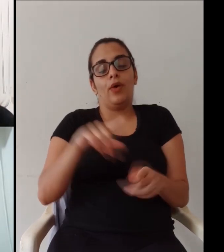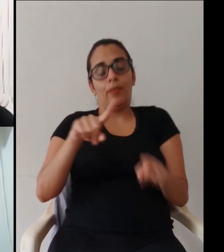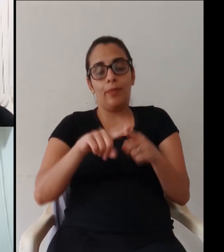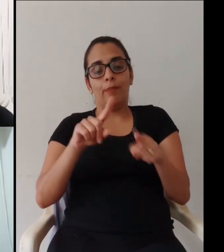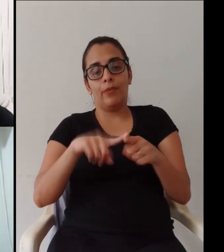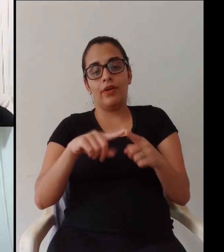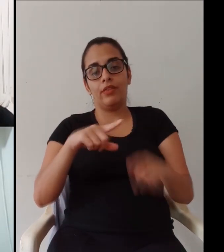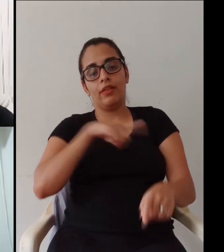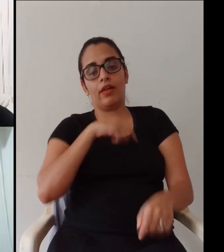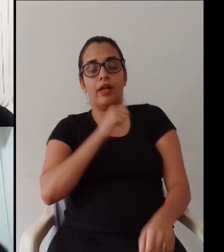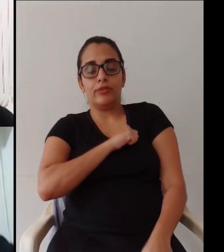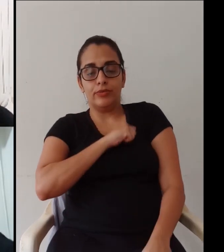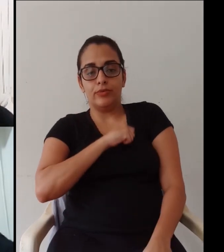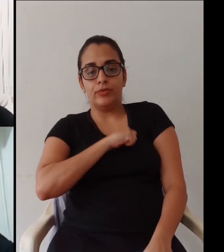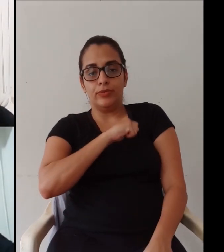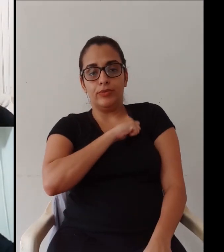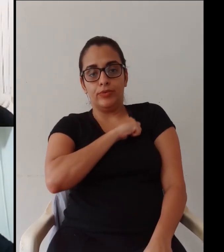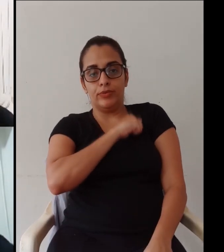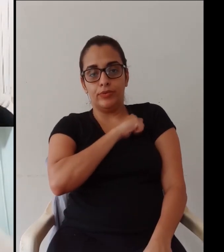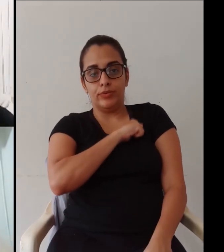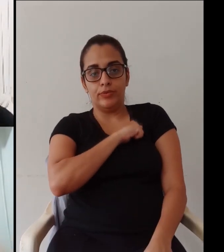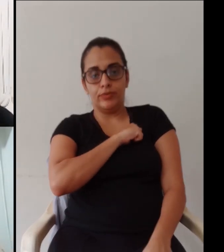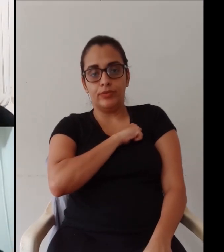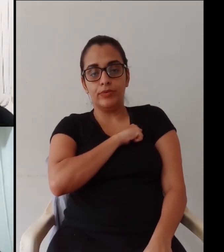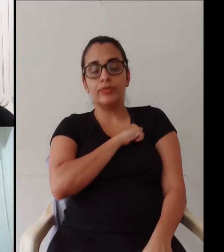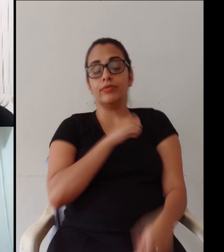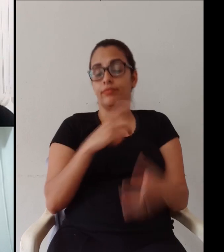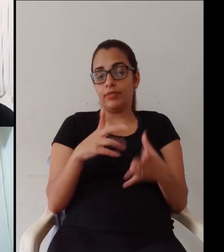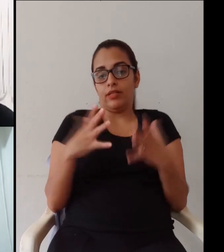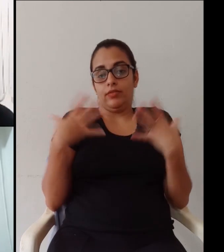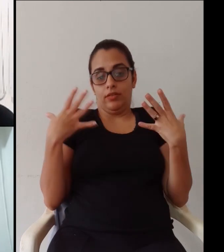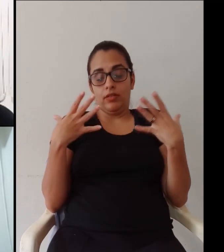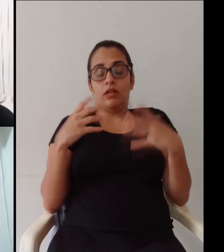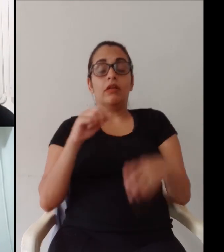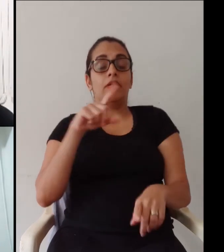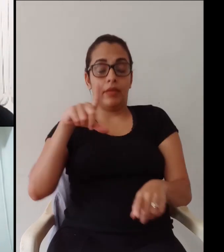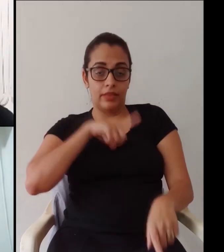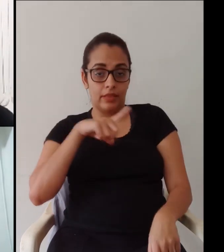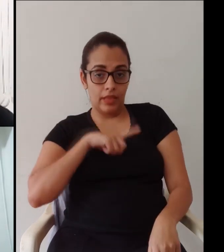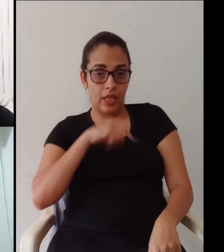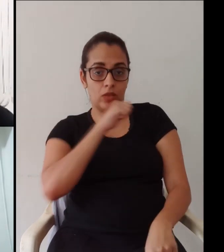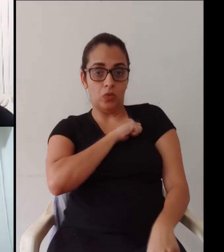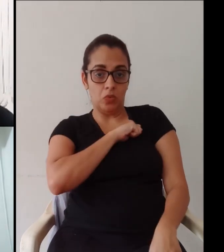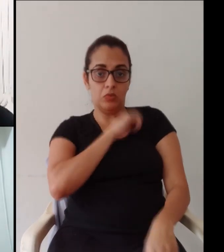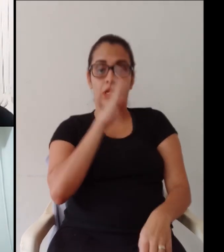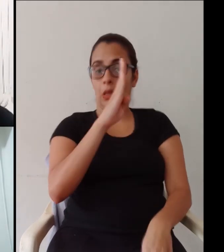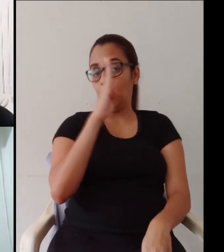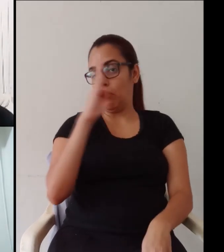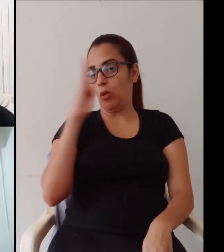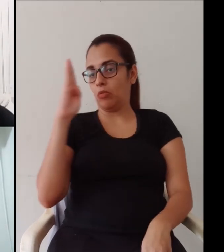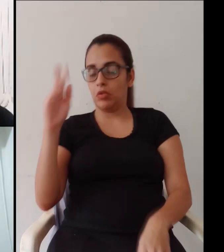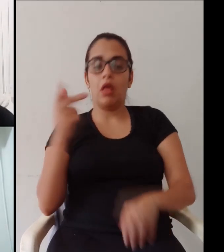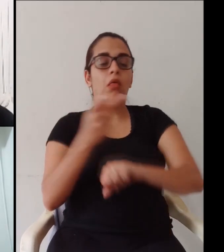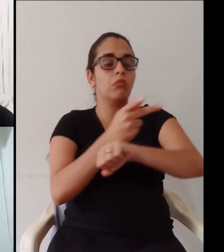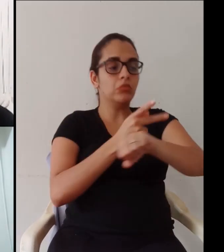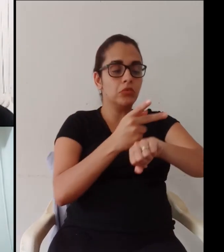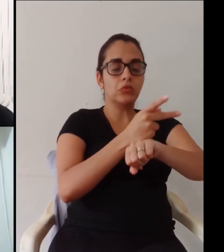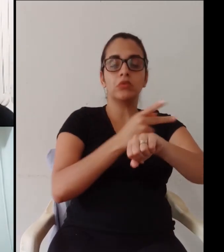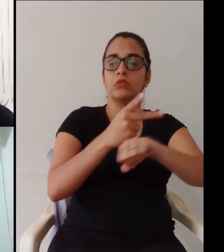alguma coisa do que não fazer nada né tem alunos que realmente estão extremamente ociosos tem outros não que já estão